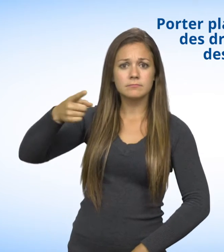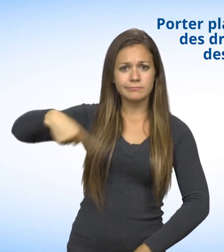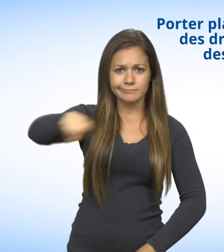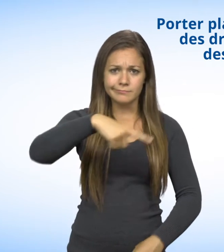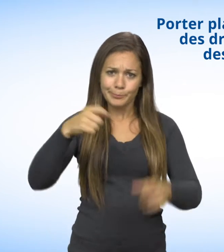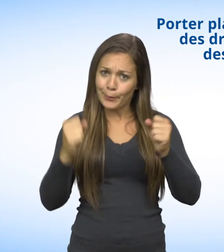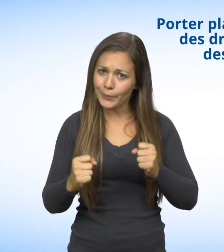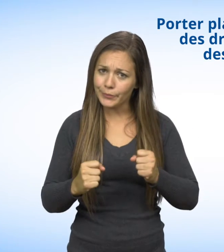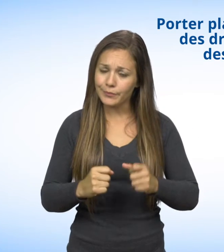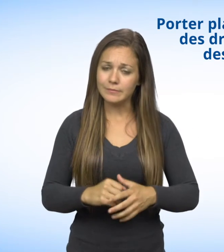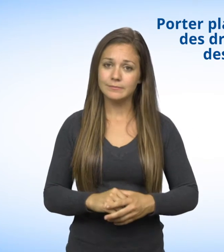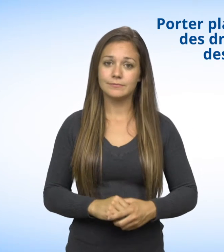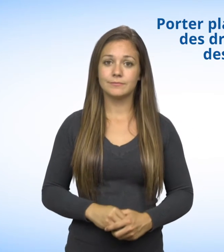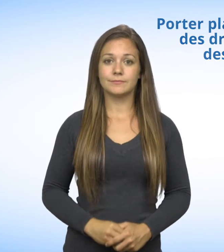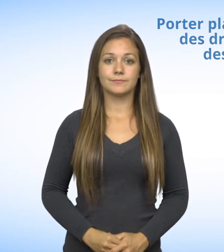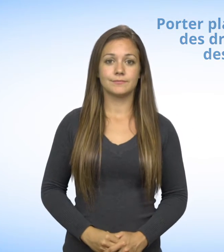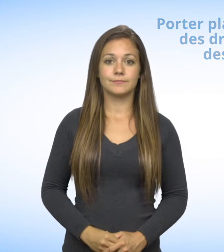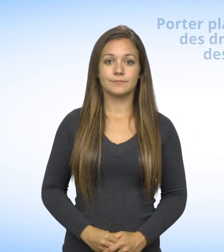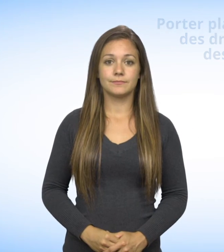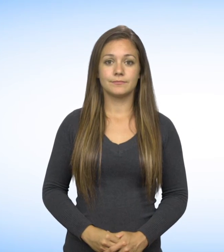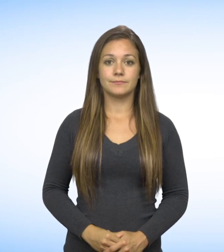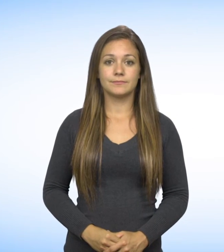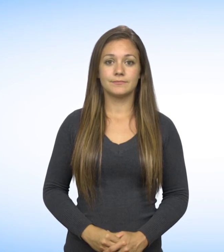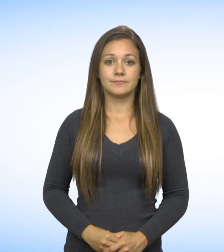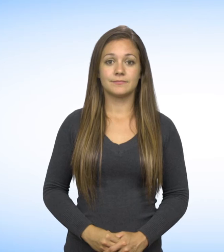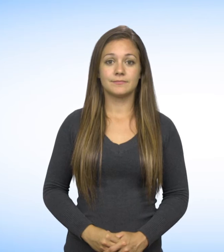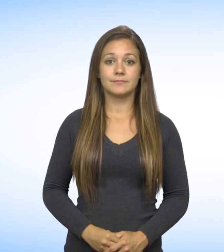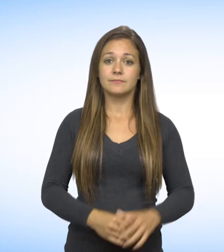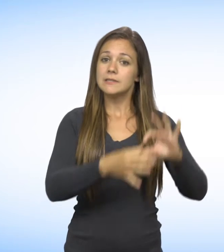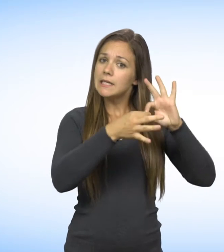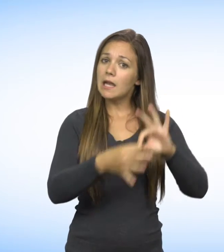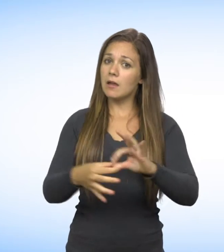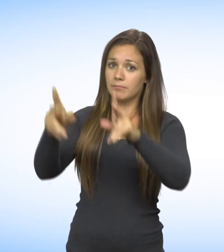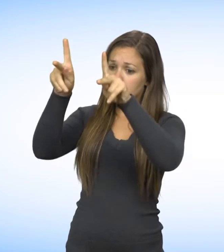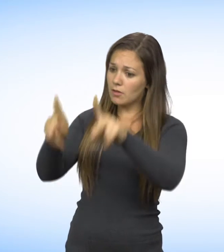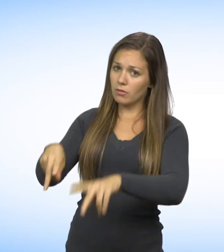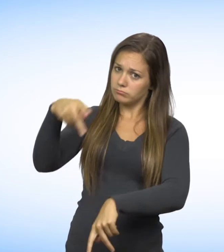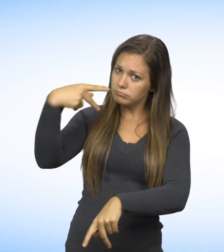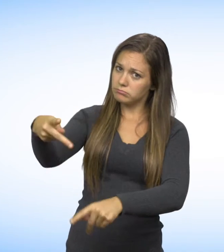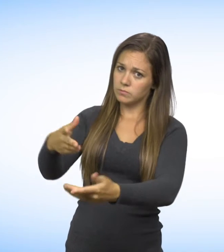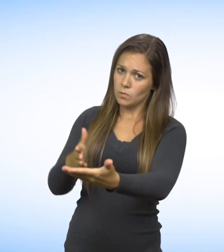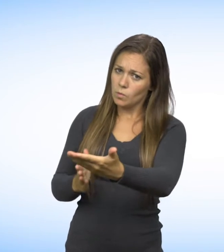en matière de droits de la personne.